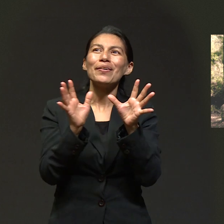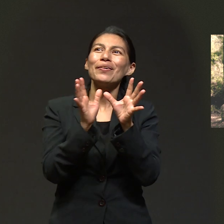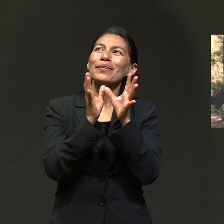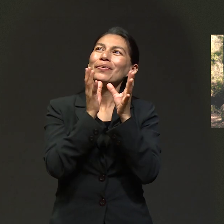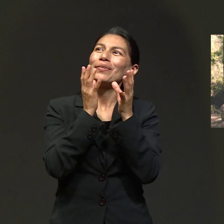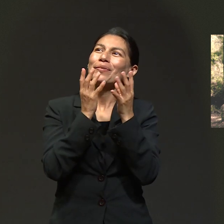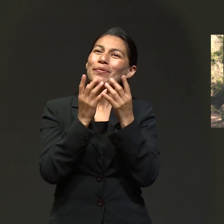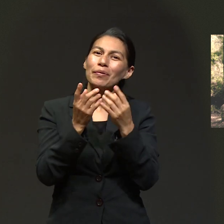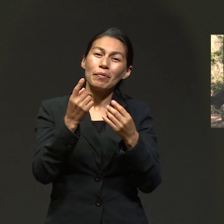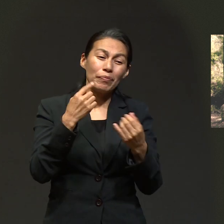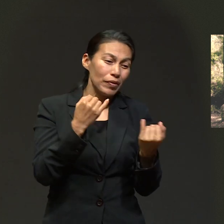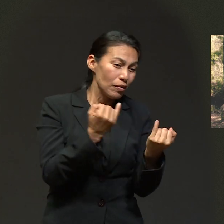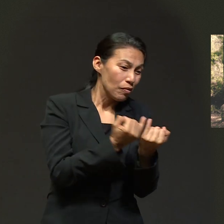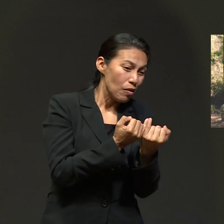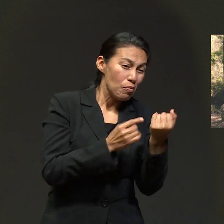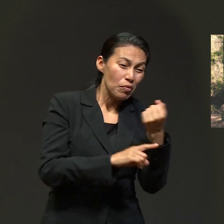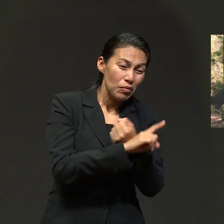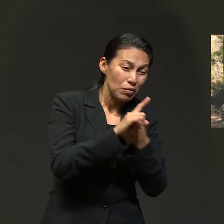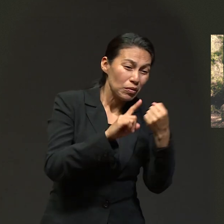saldrá.